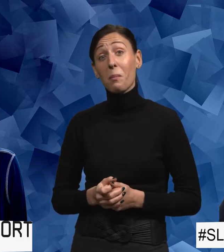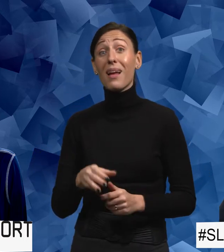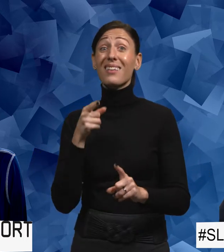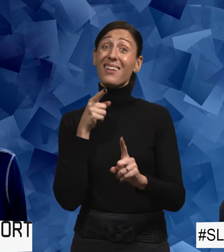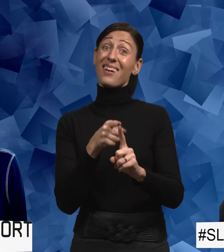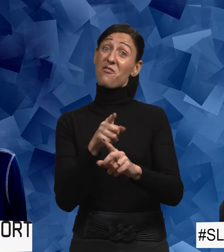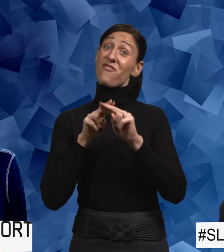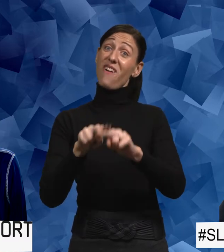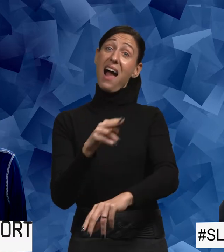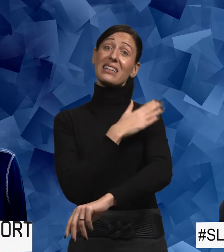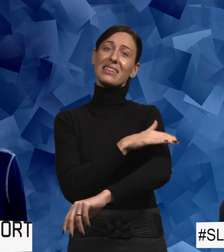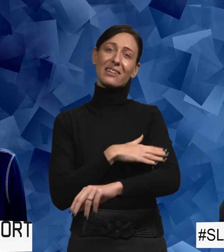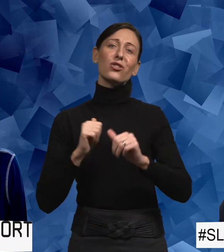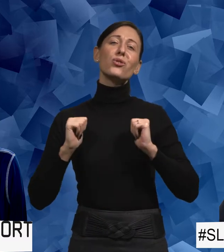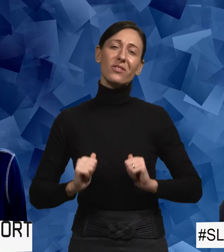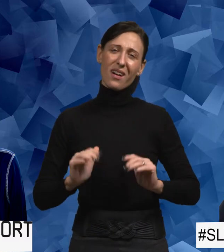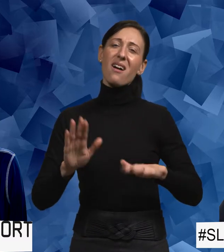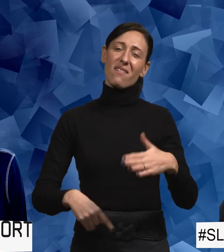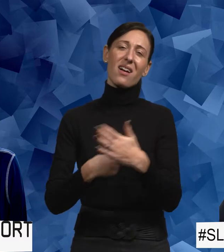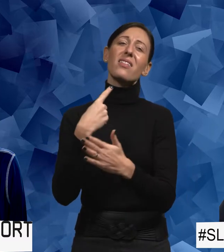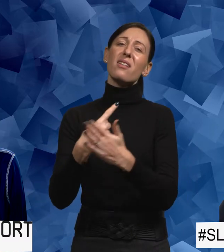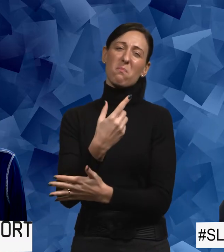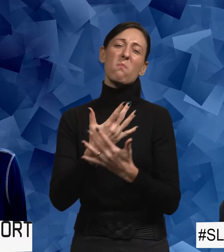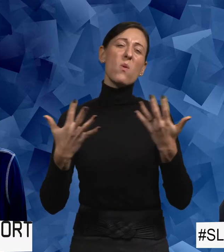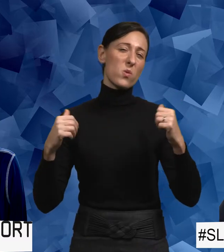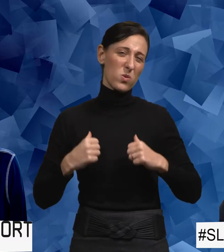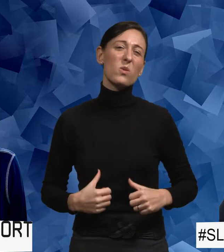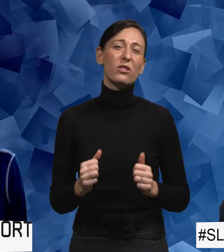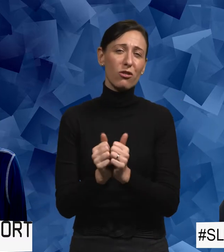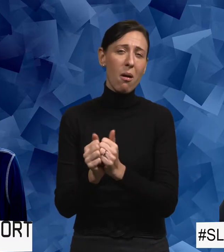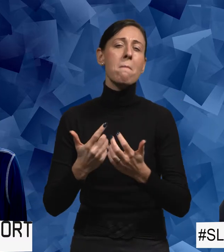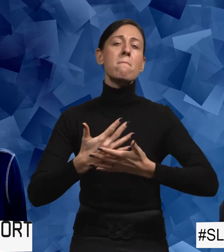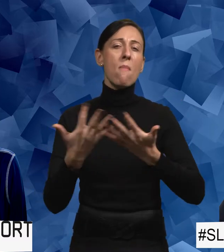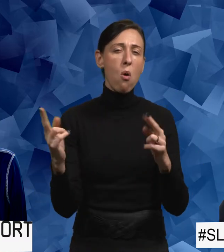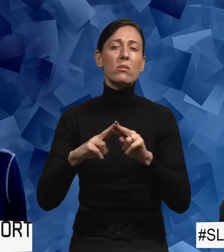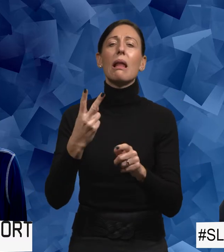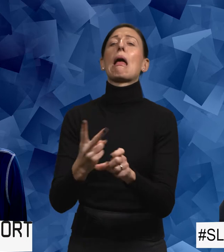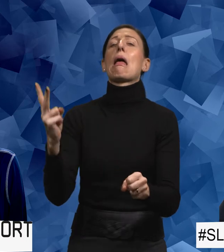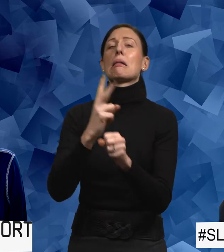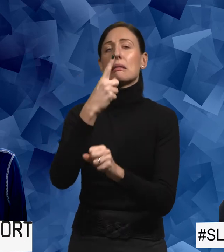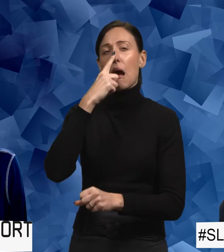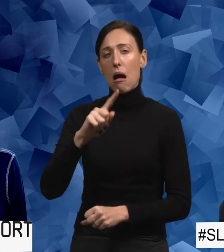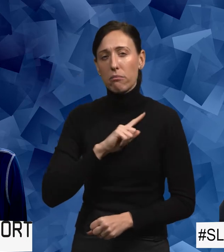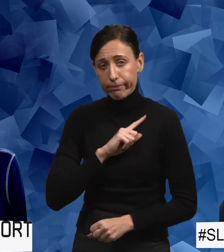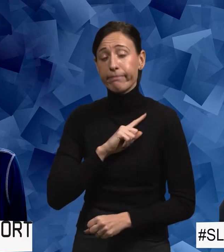Men i färdtjänsten har det tyvärr hänt mycket tråkiga saker. Många kände sig extra utsatta också för att